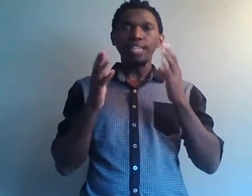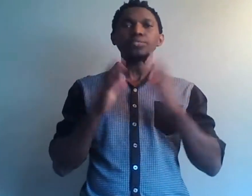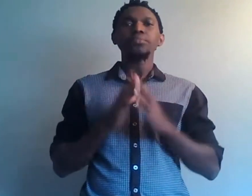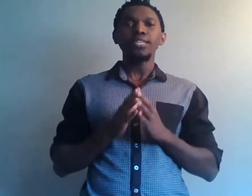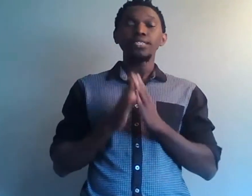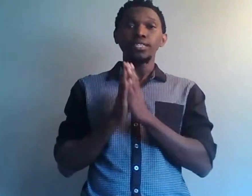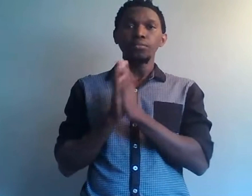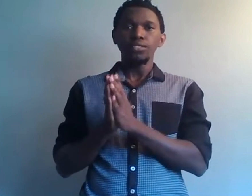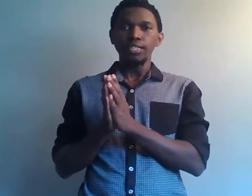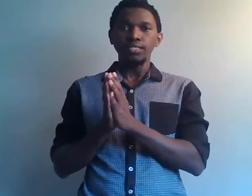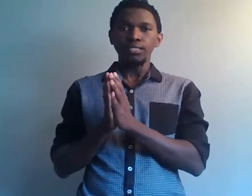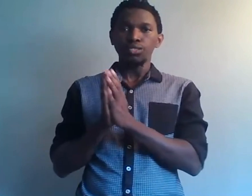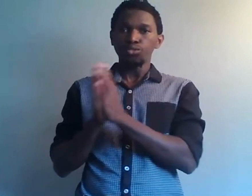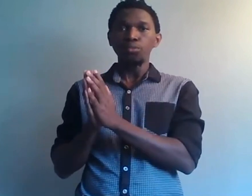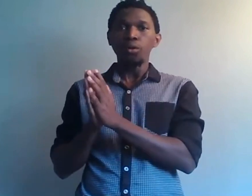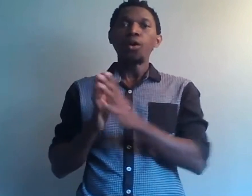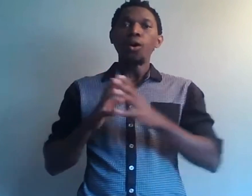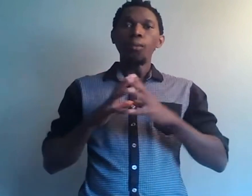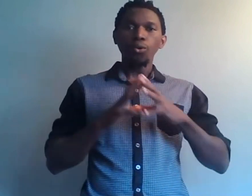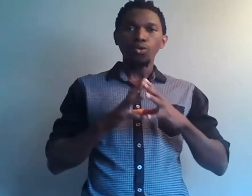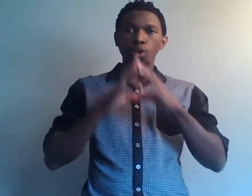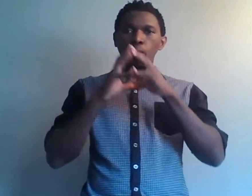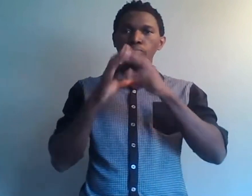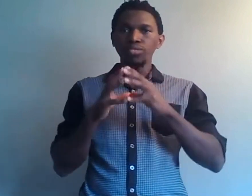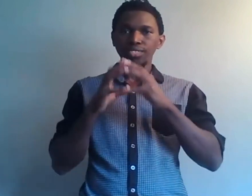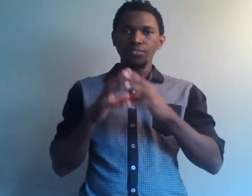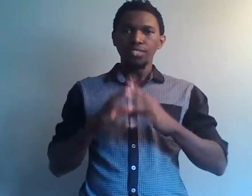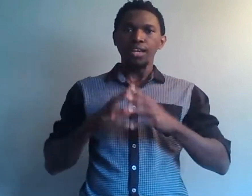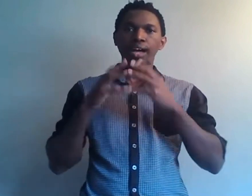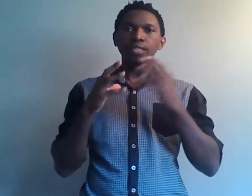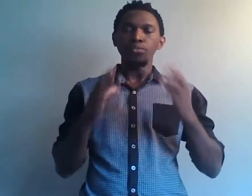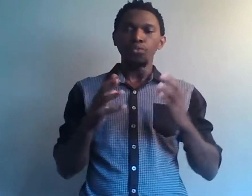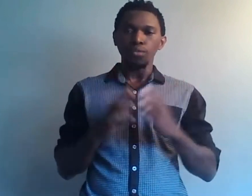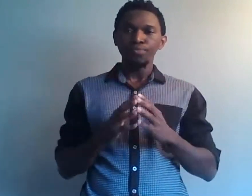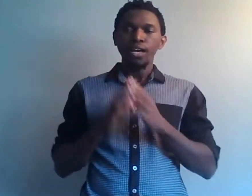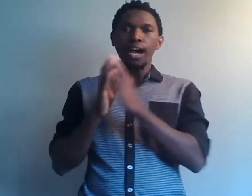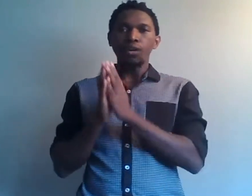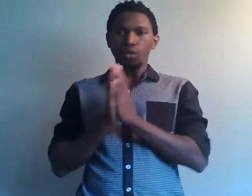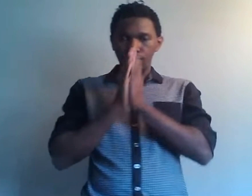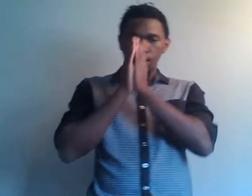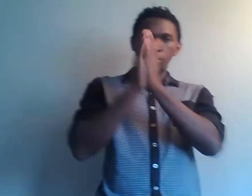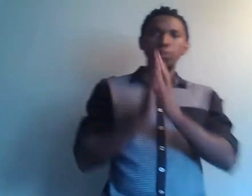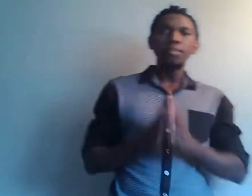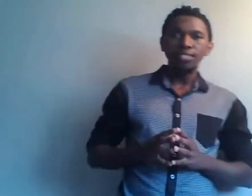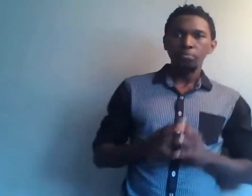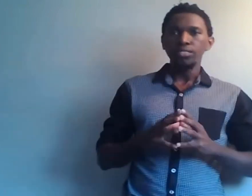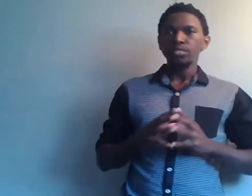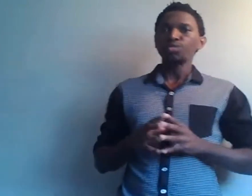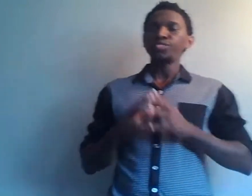raison pour laquelle le guerrier mental existe justement, pour qu'on pousse les Africains à aller plus loin. Alors, le premier aspect ici que je vais